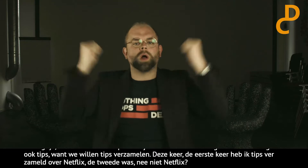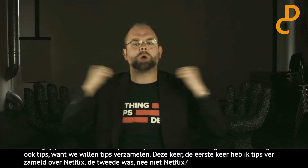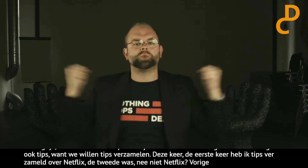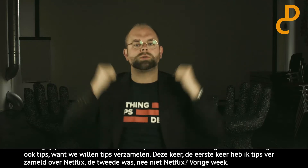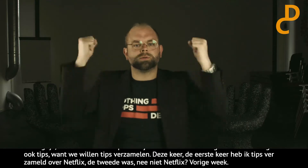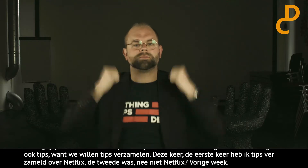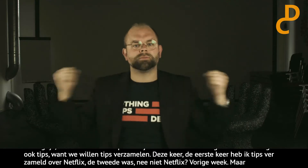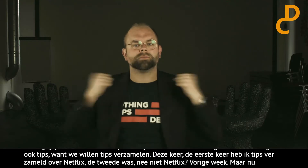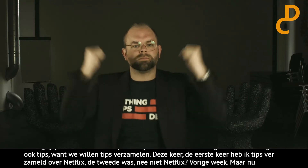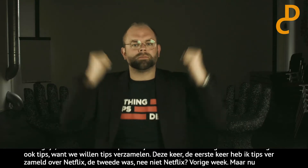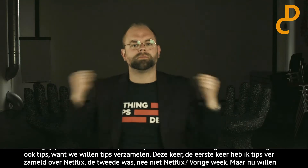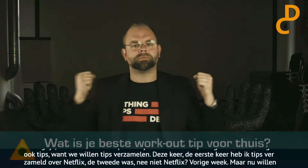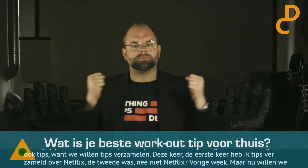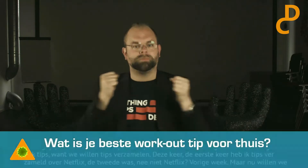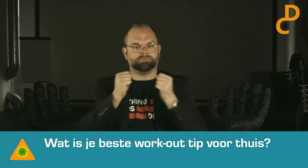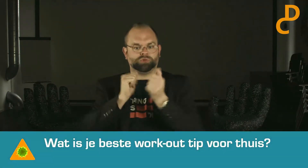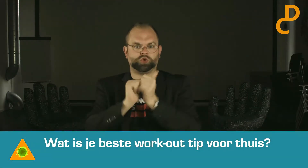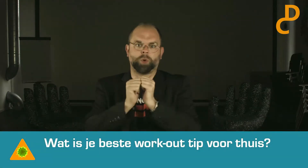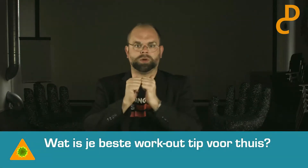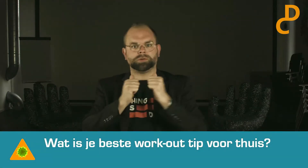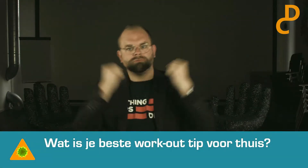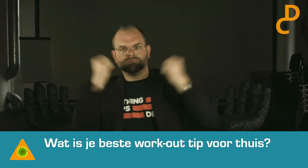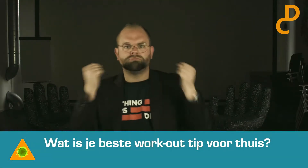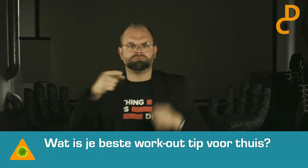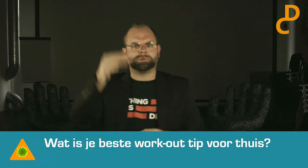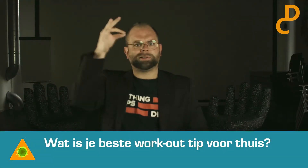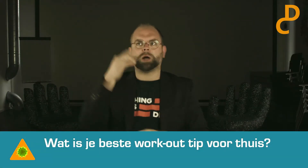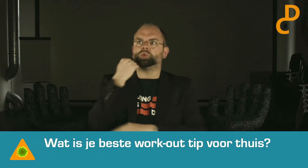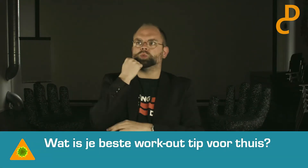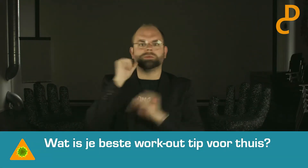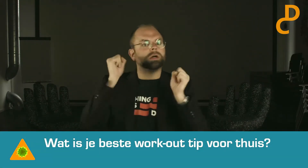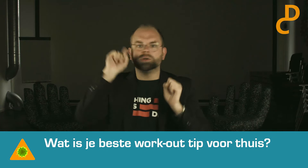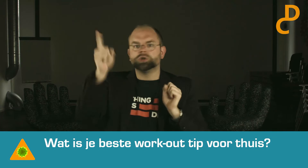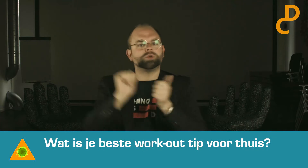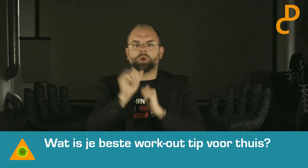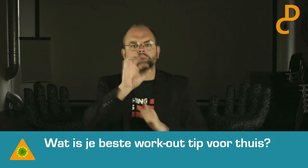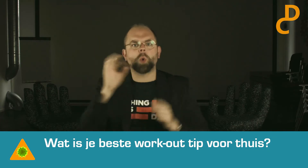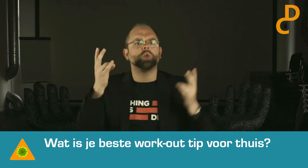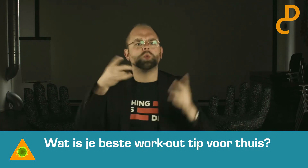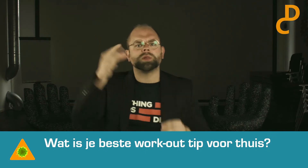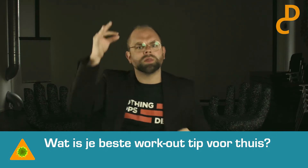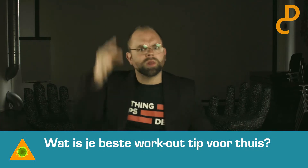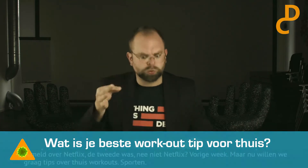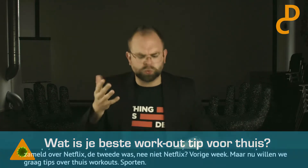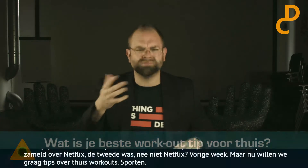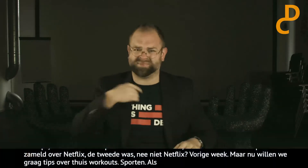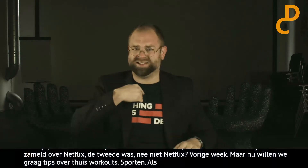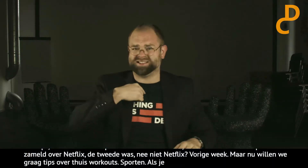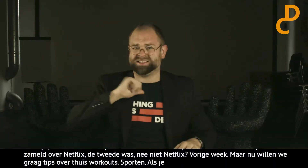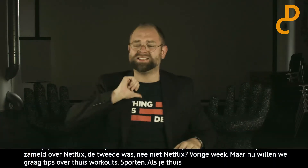graag tips over thuisworkouts. Dus sporten. Wat zit je als je thuis dus niet naar de sportschool meer kan, maar thuis moet